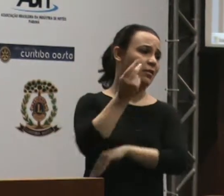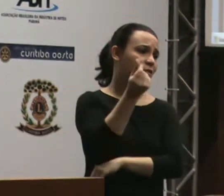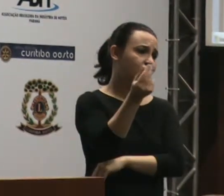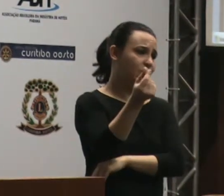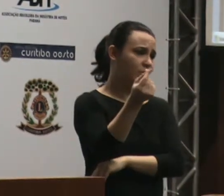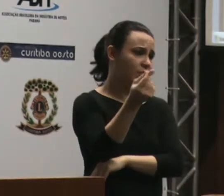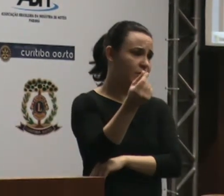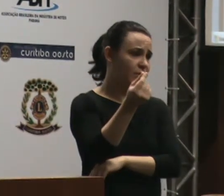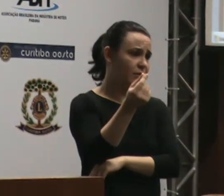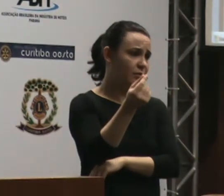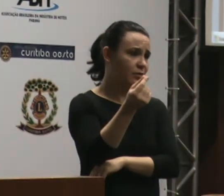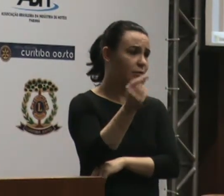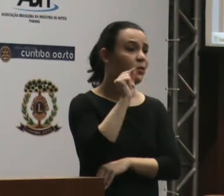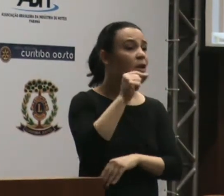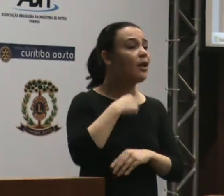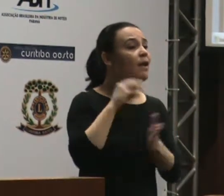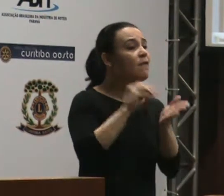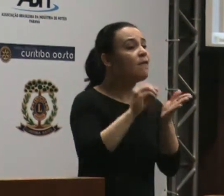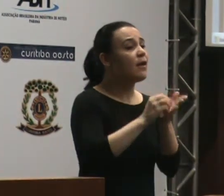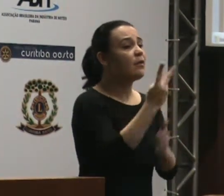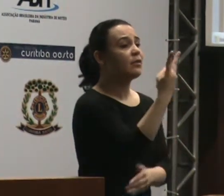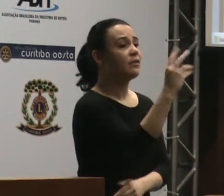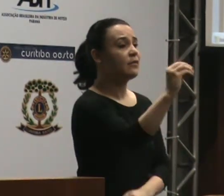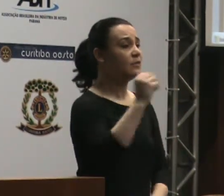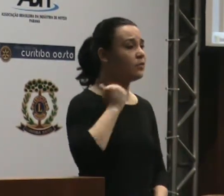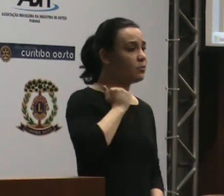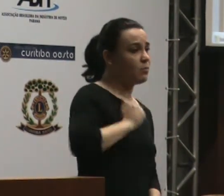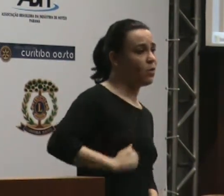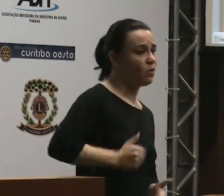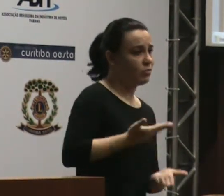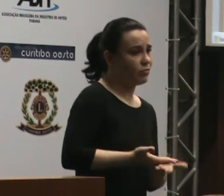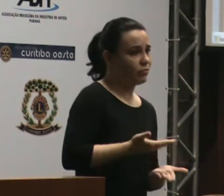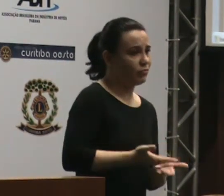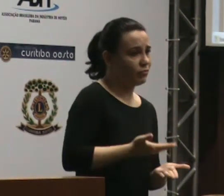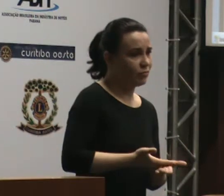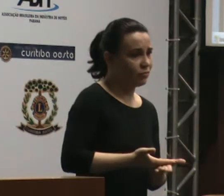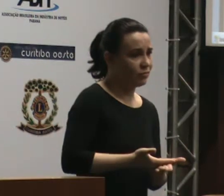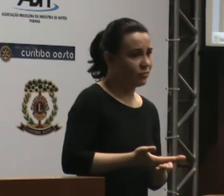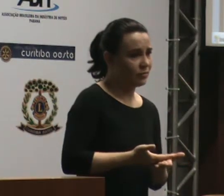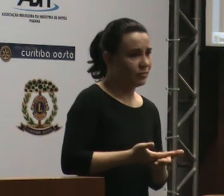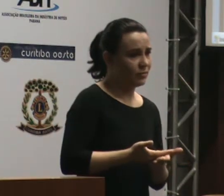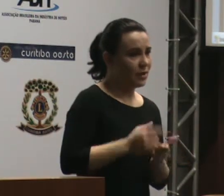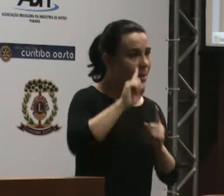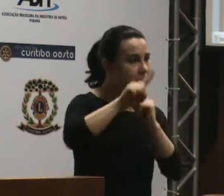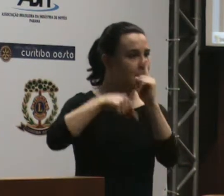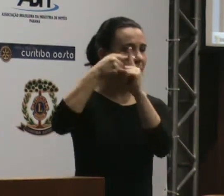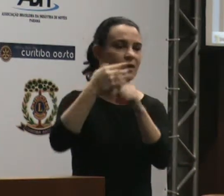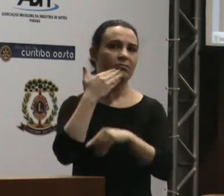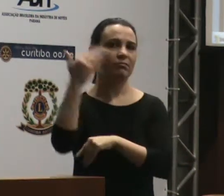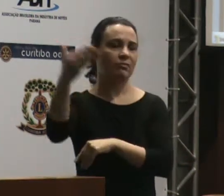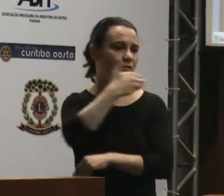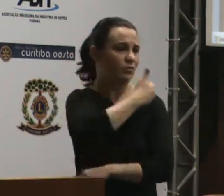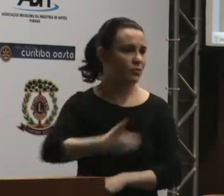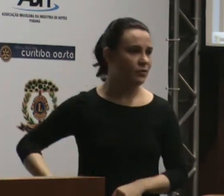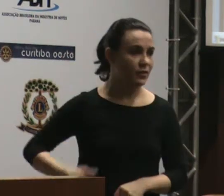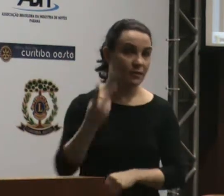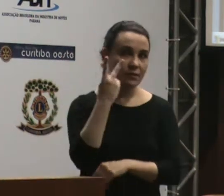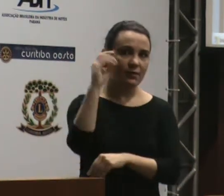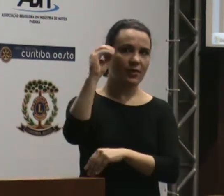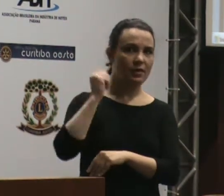correndo a praça de 20 bolsas para botar em prática qualquer ciclo escondido. Nós não corremos chapéu.